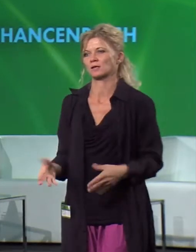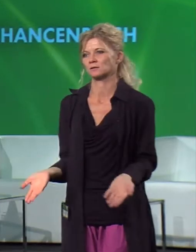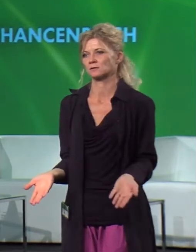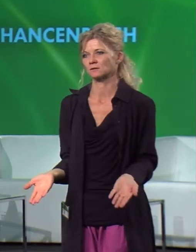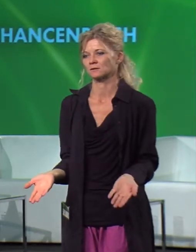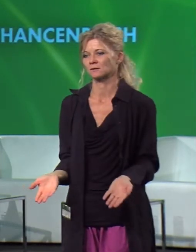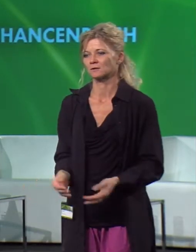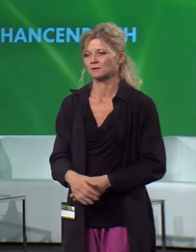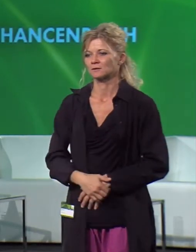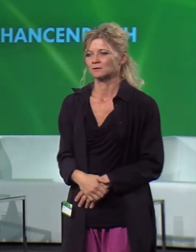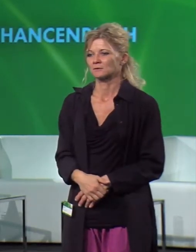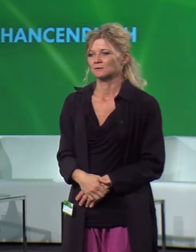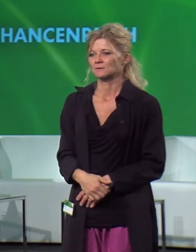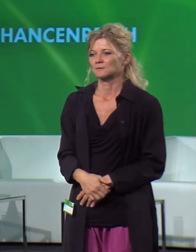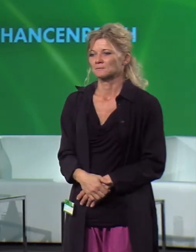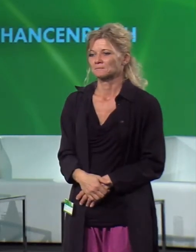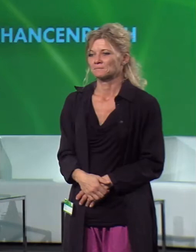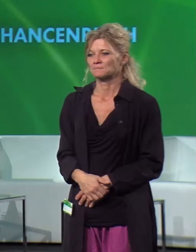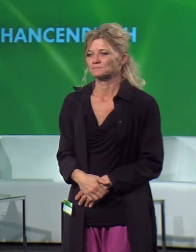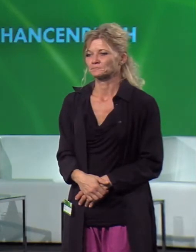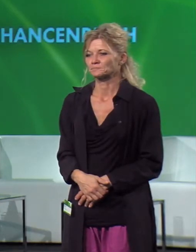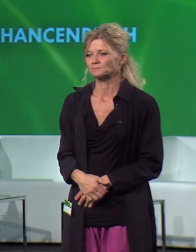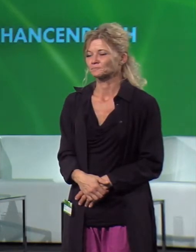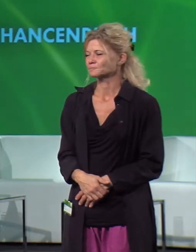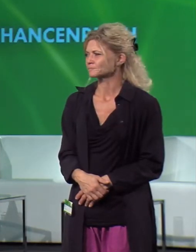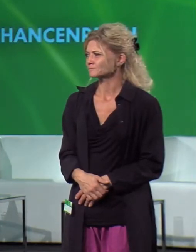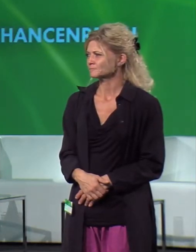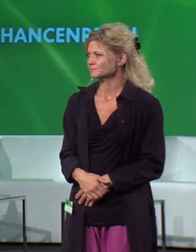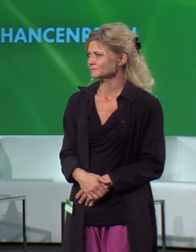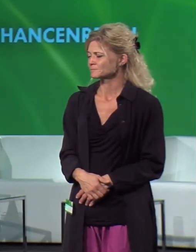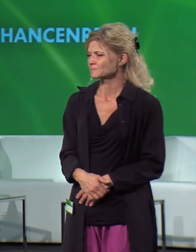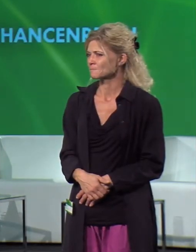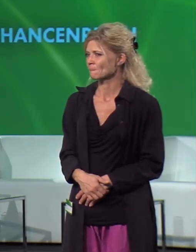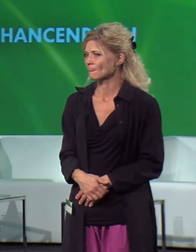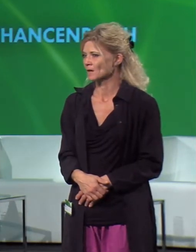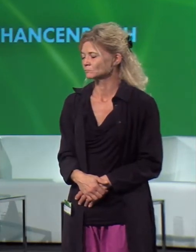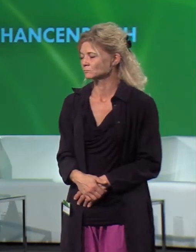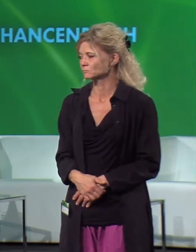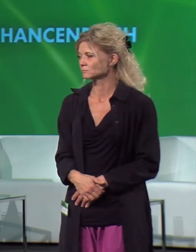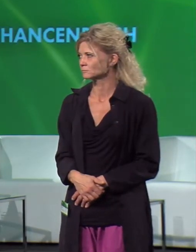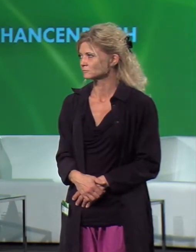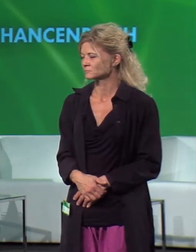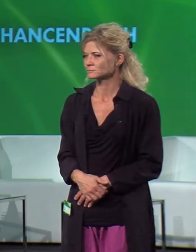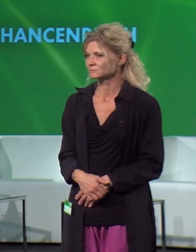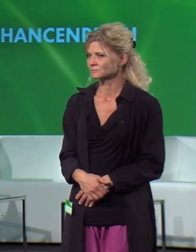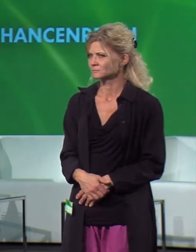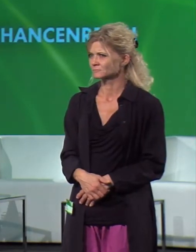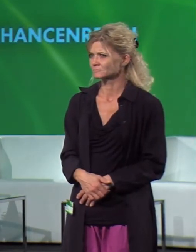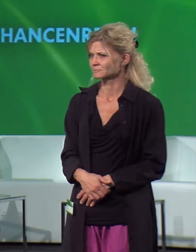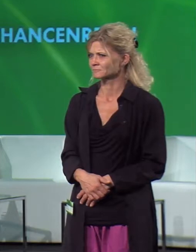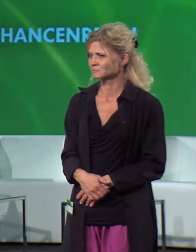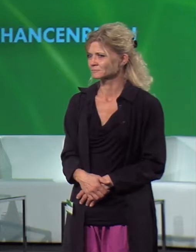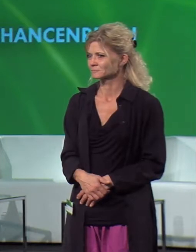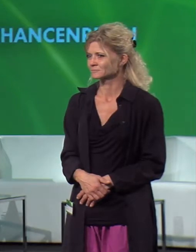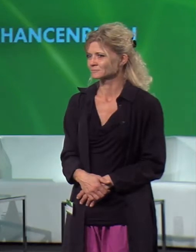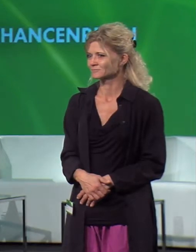Es ist ökonomisch, es ist ökonomisch völlig kurzsichtig, völlig kurzsichtig. Und